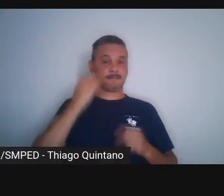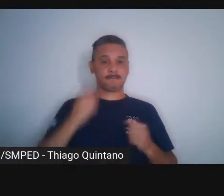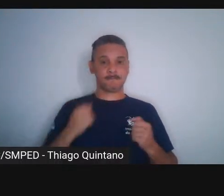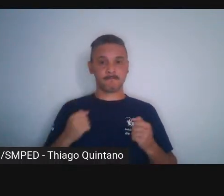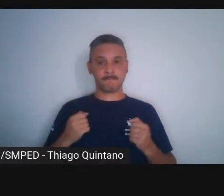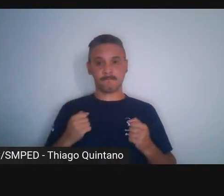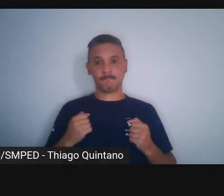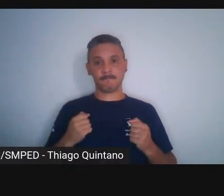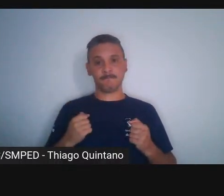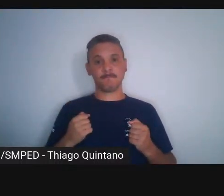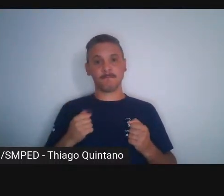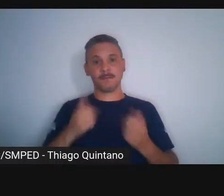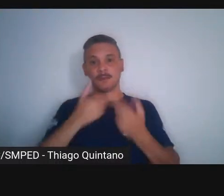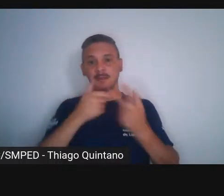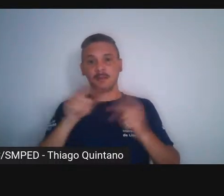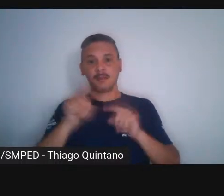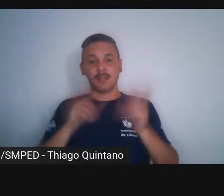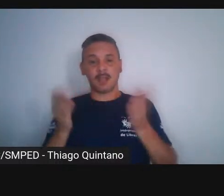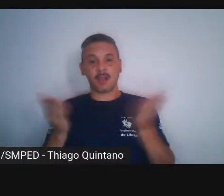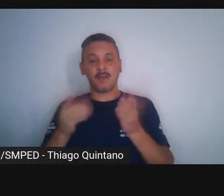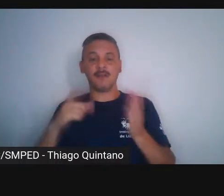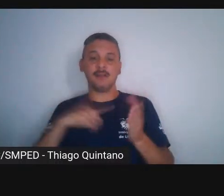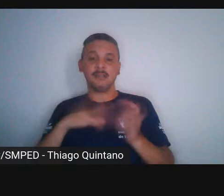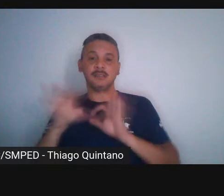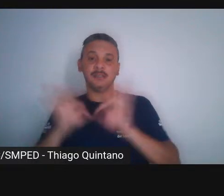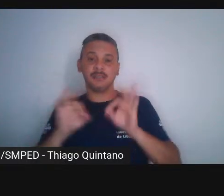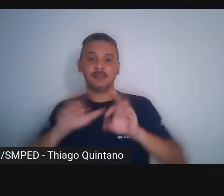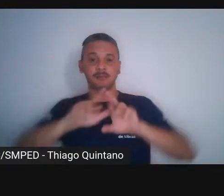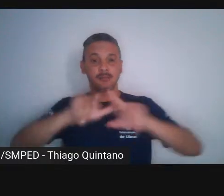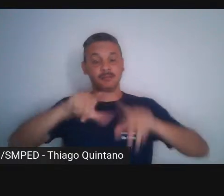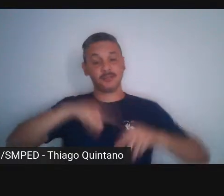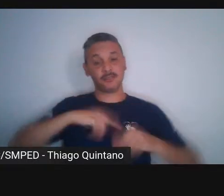estamos agora de outra forma,